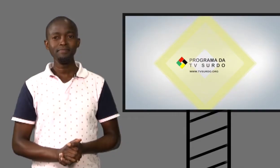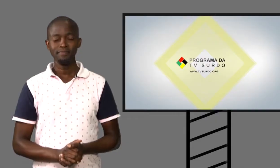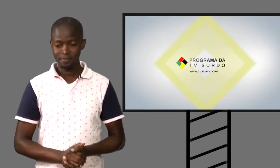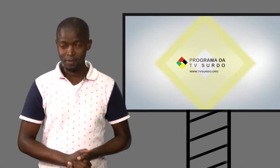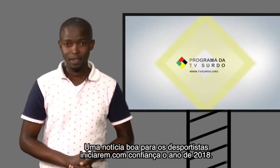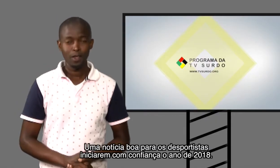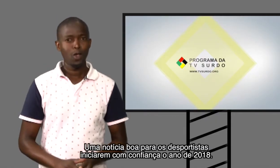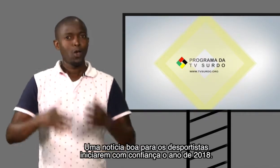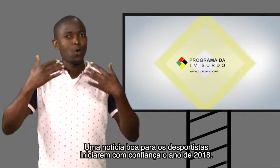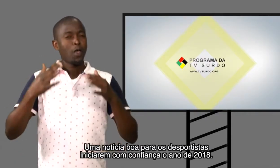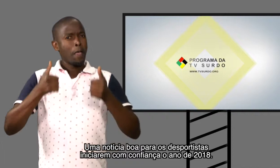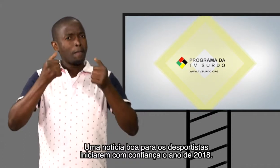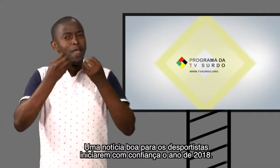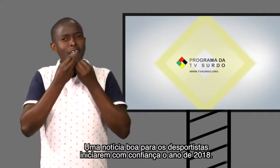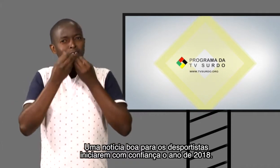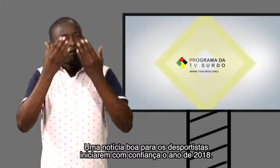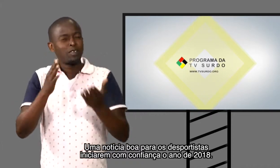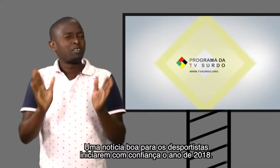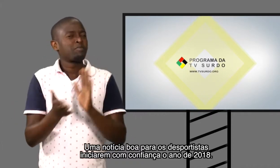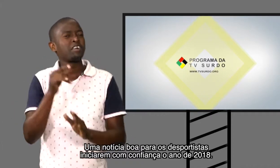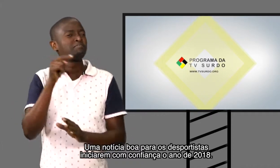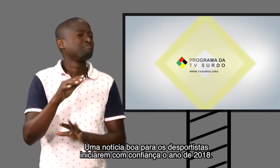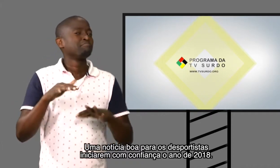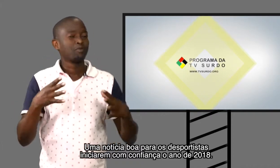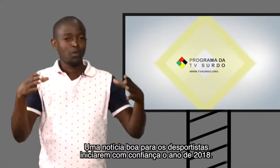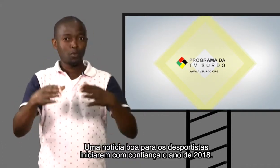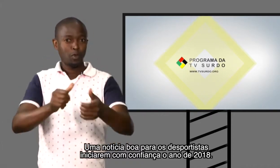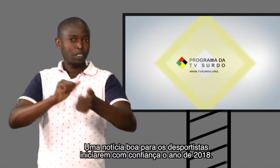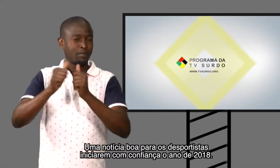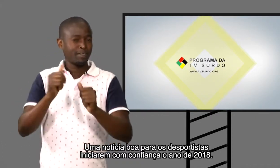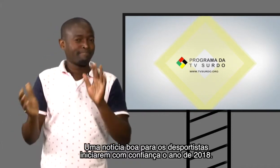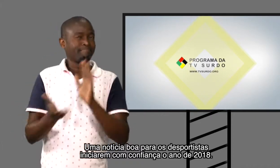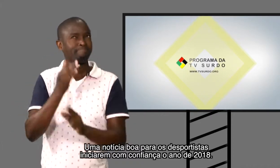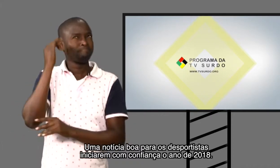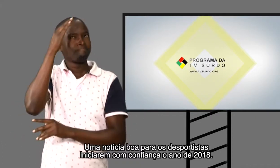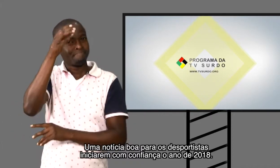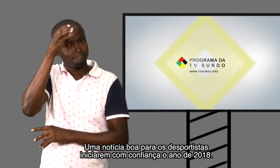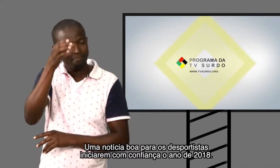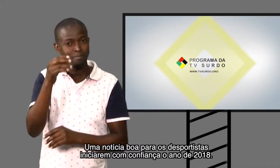Uma notícia boa para os desportistas iniciarem com confiança o ano de 2018.